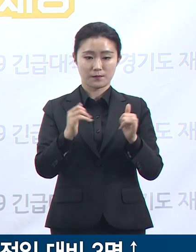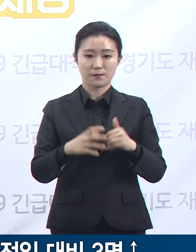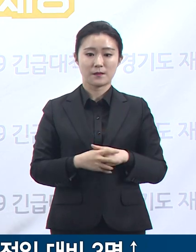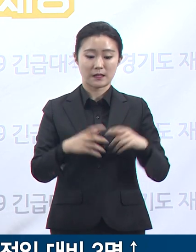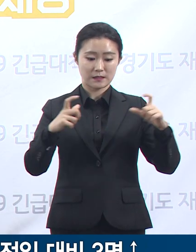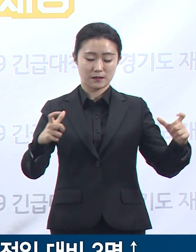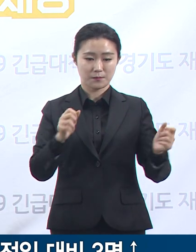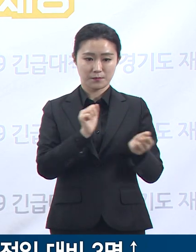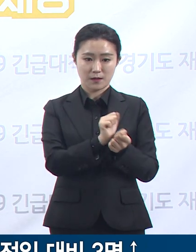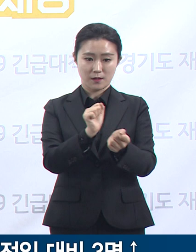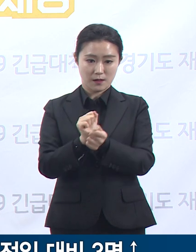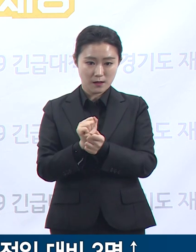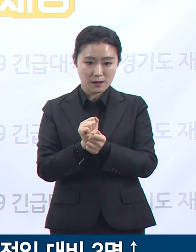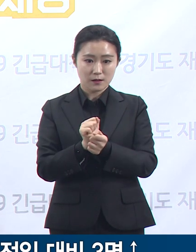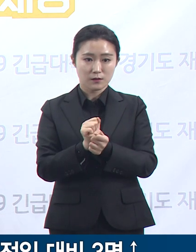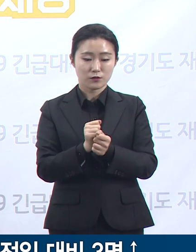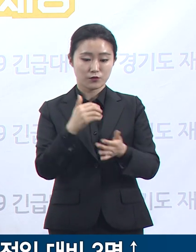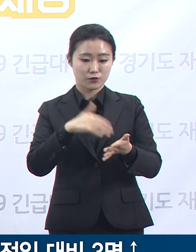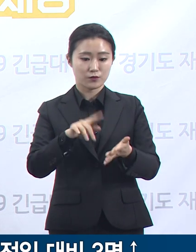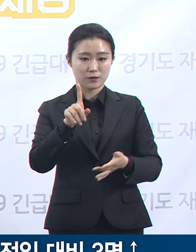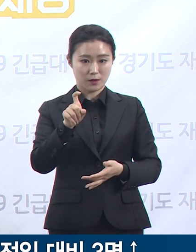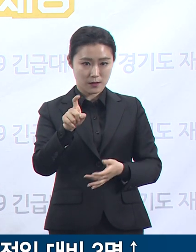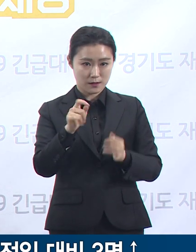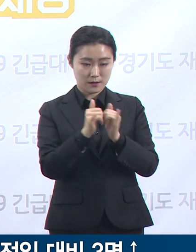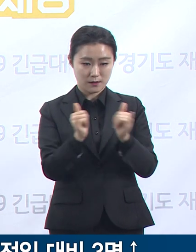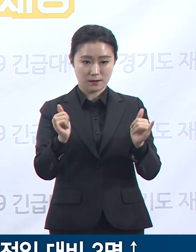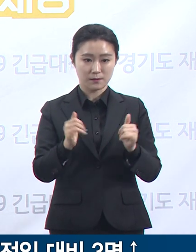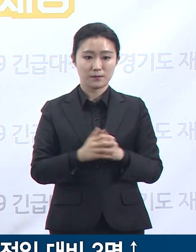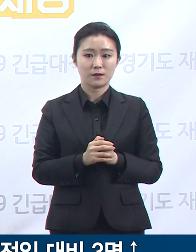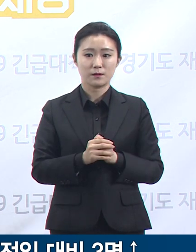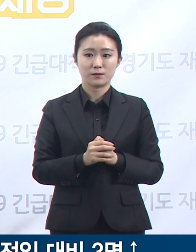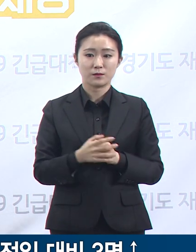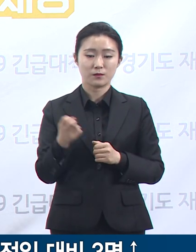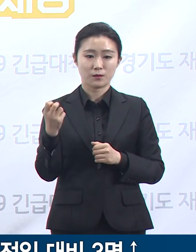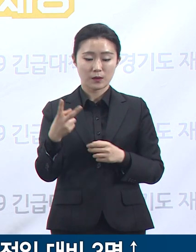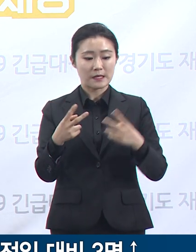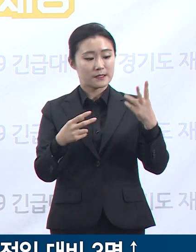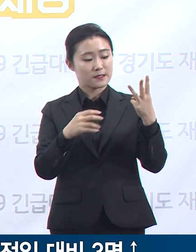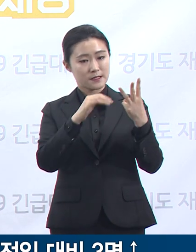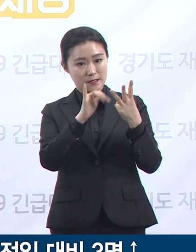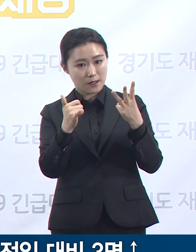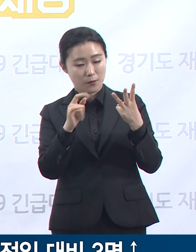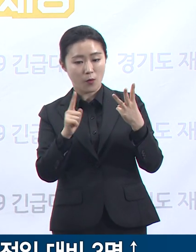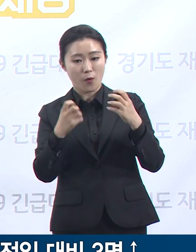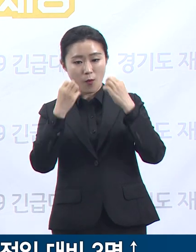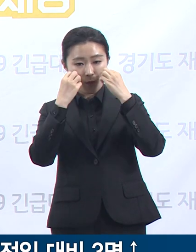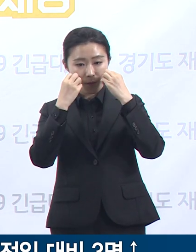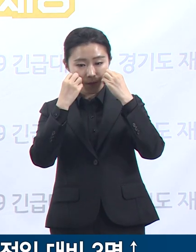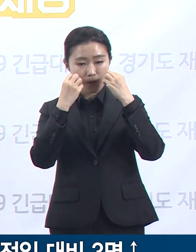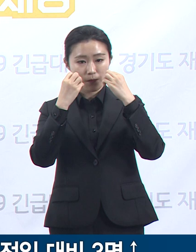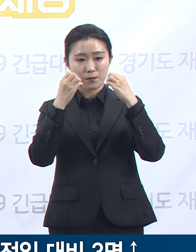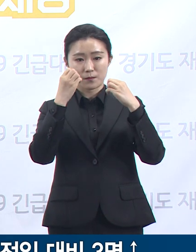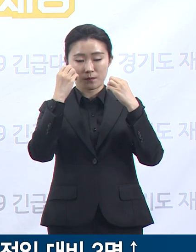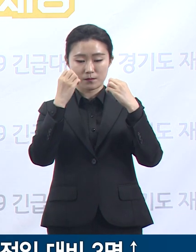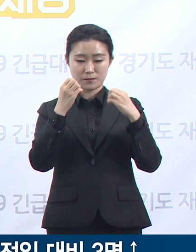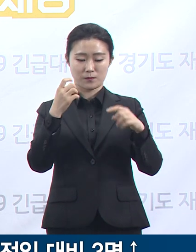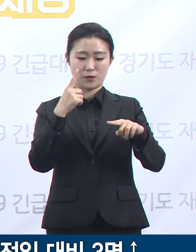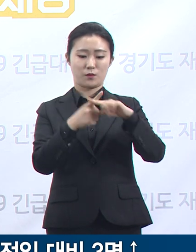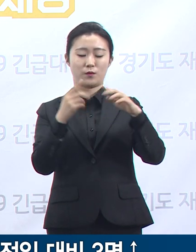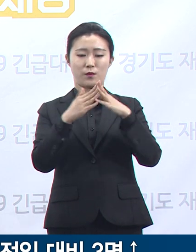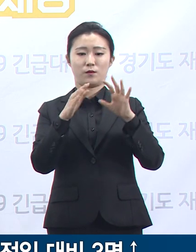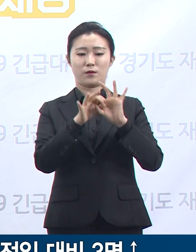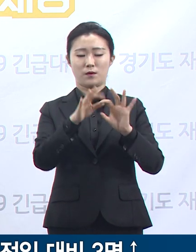11명이며, 금일 추가 확진된 3명은 모두 개척교회와 관련된 확진자의 접촉자입니다. 즉각대행팀을